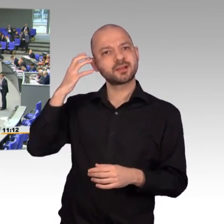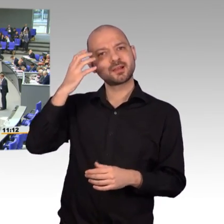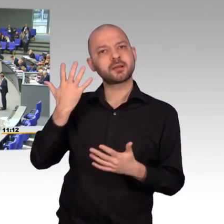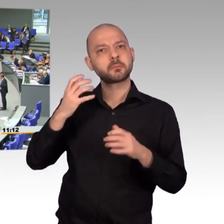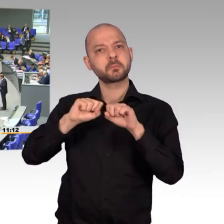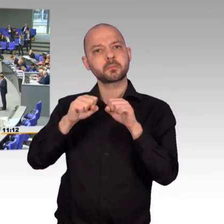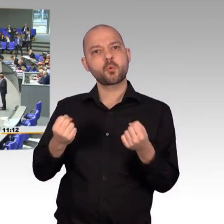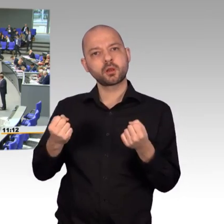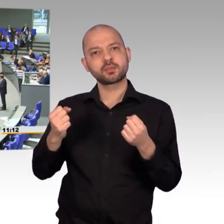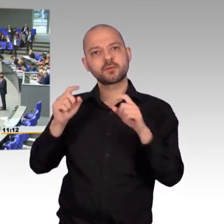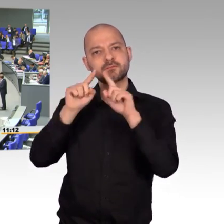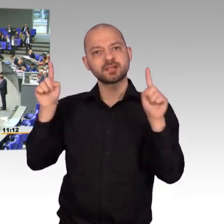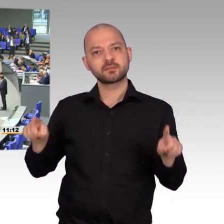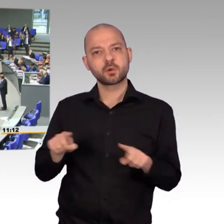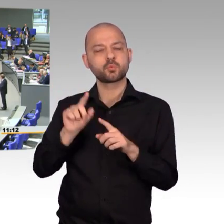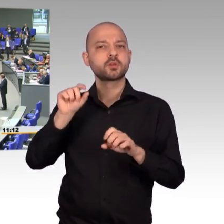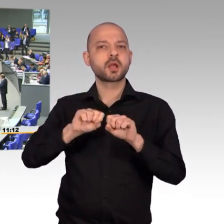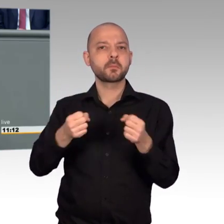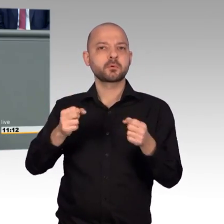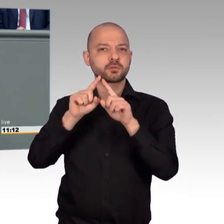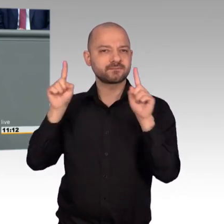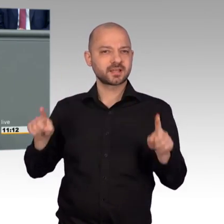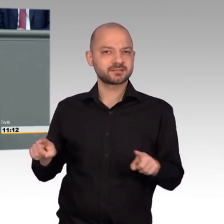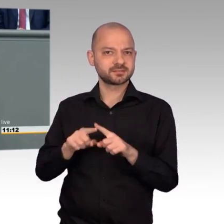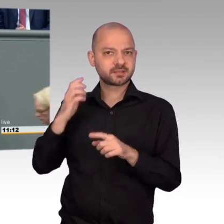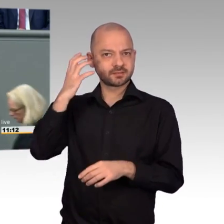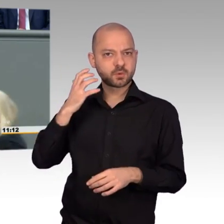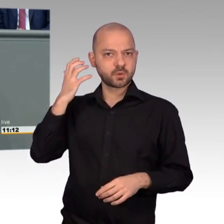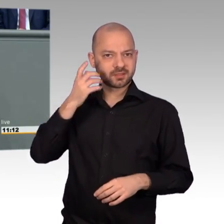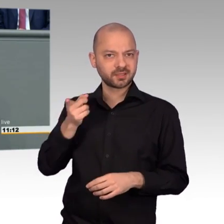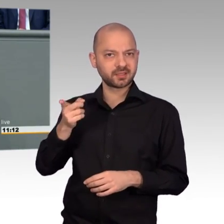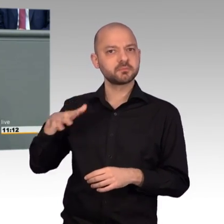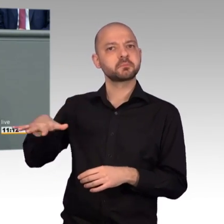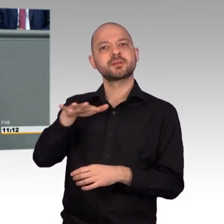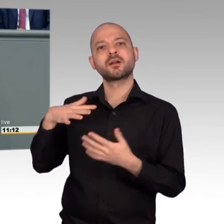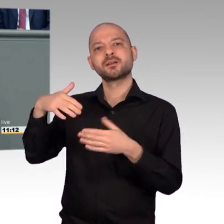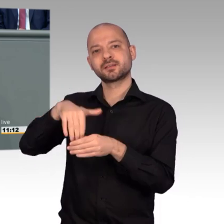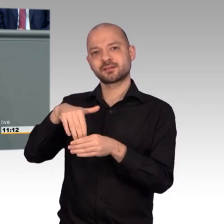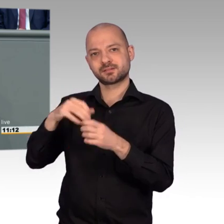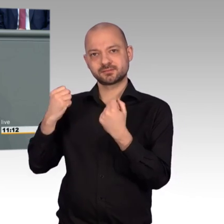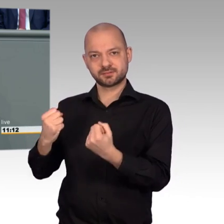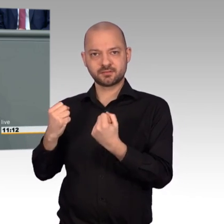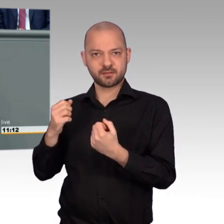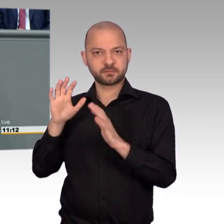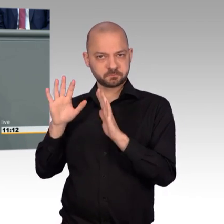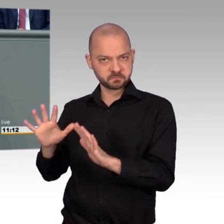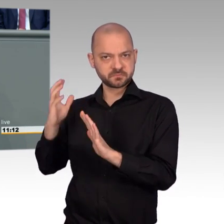kennen. Wenn also erst einmal ein Fenster zerbrochen ist und man das akzeptiert und es keine